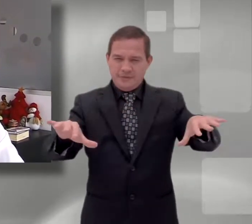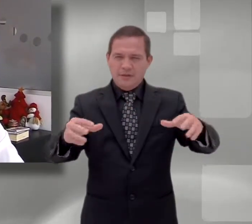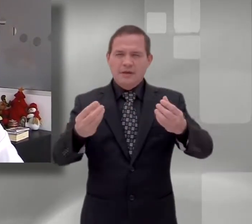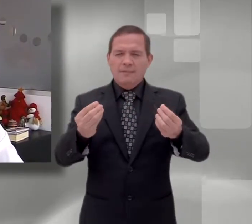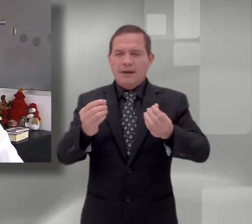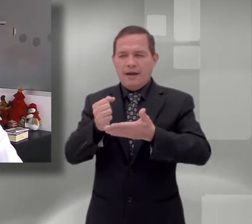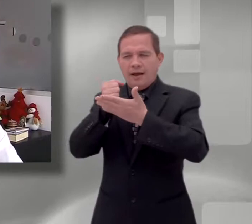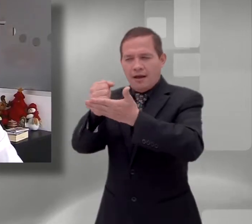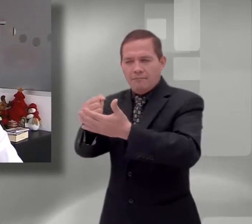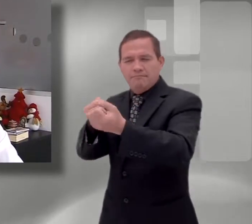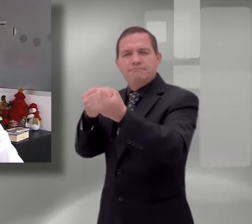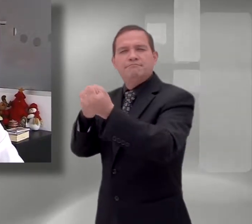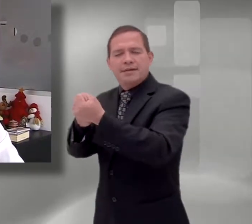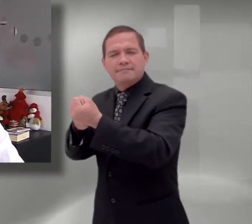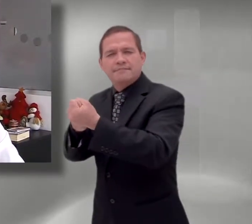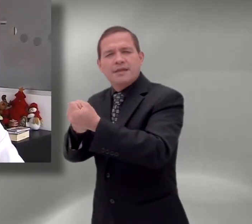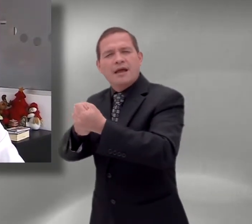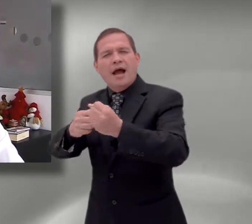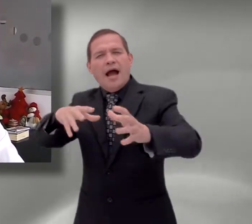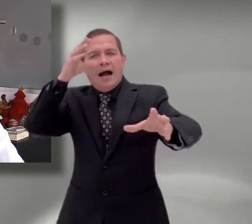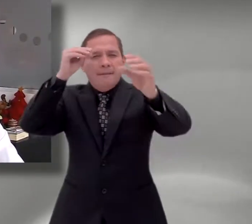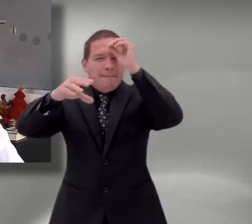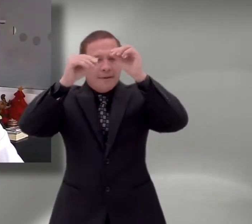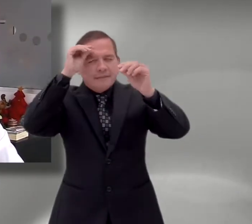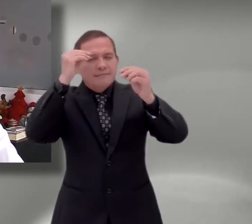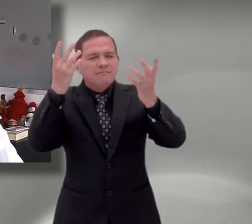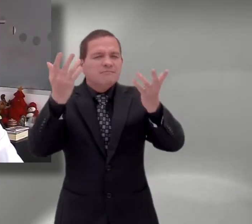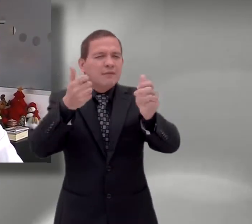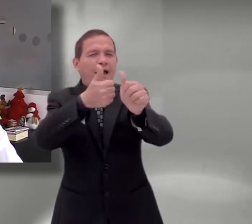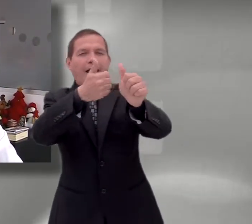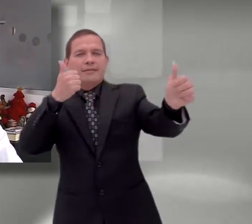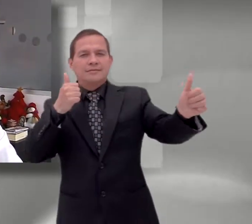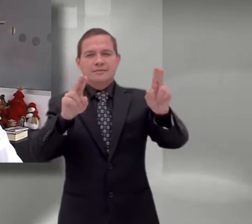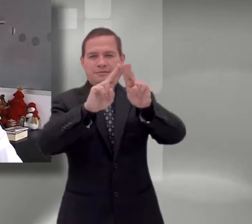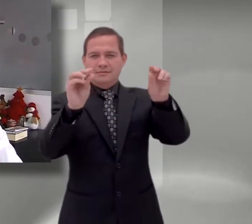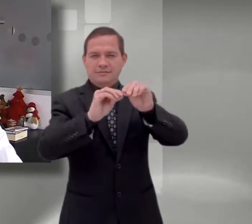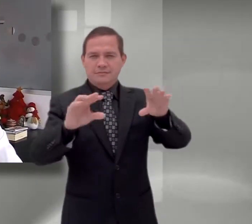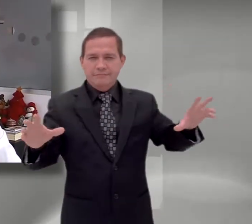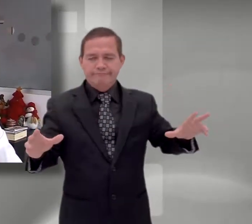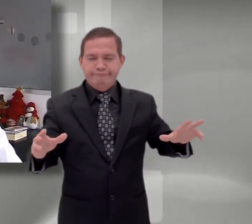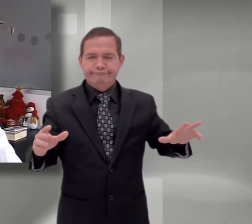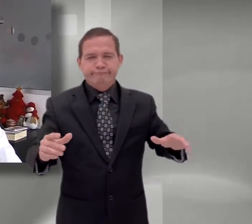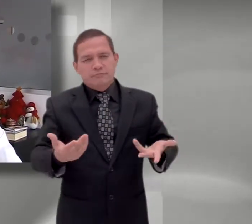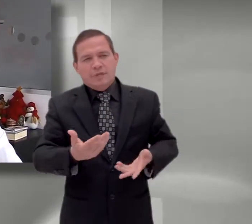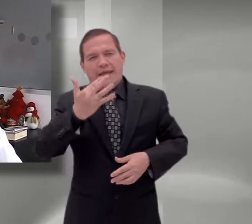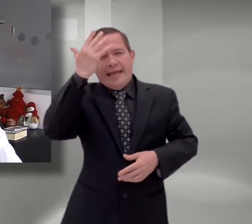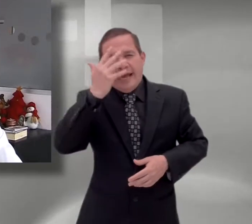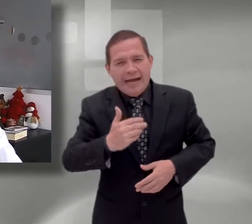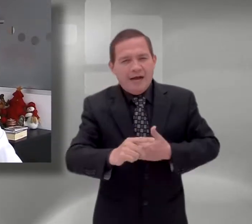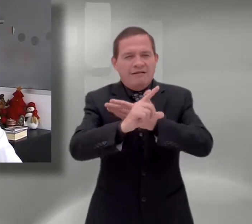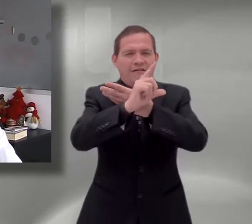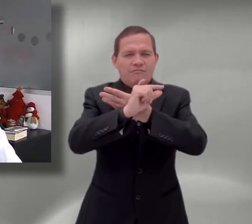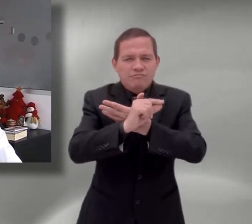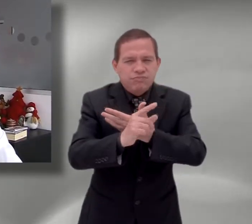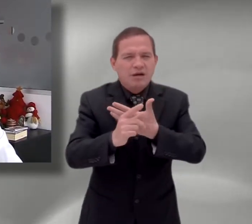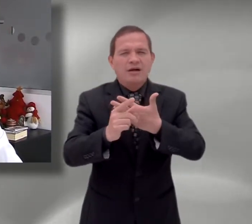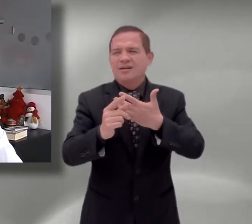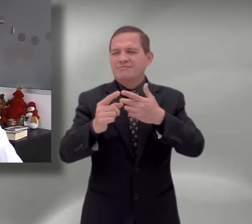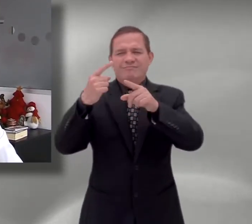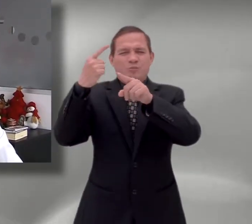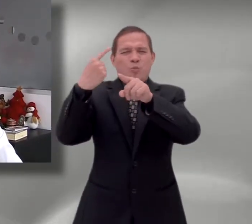con el uso de las redes sociales y las redes de aprendizaje en la constitución de verdaderas comunidades académicas.